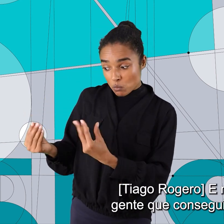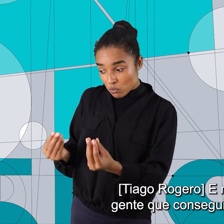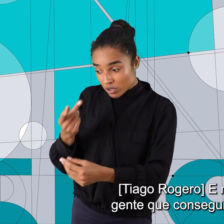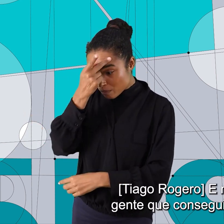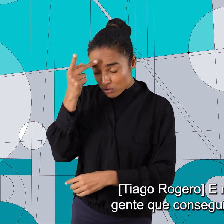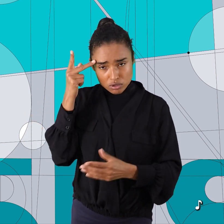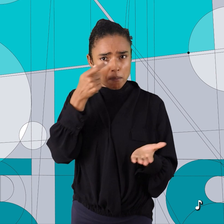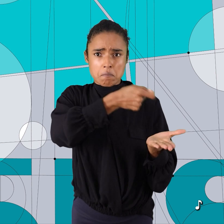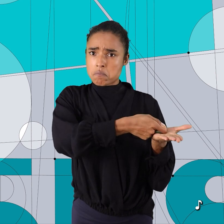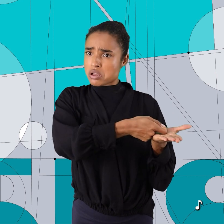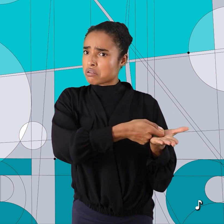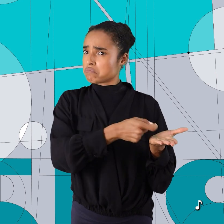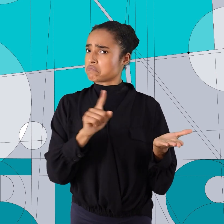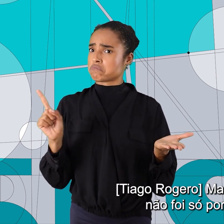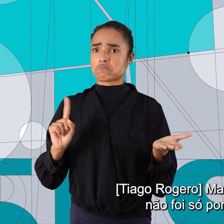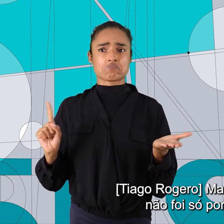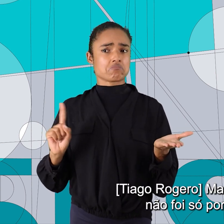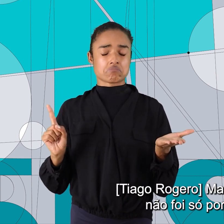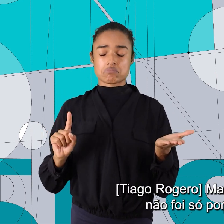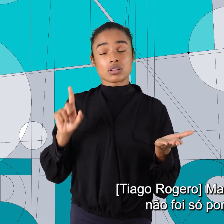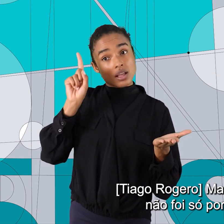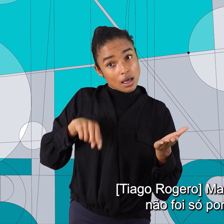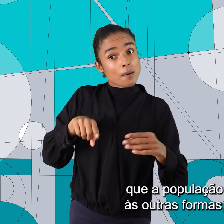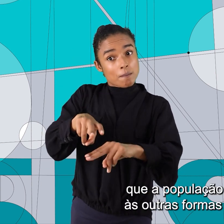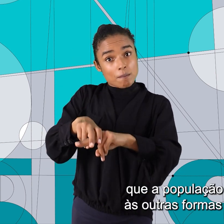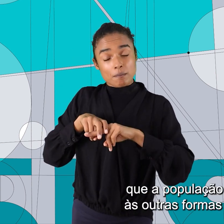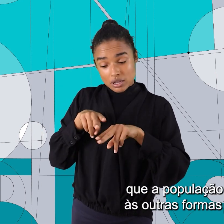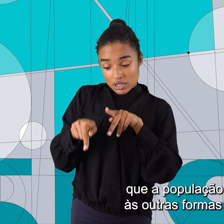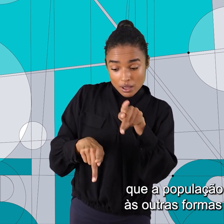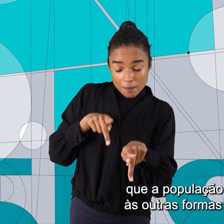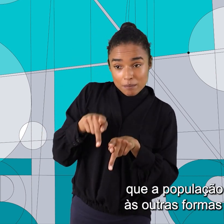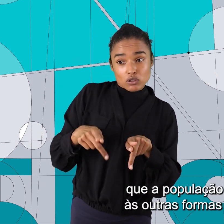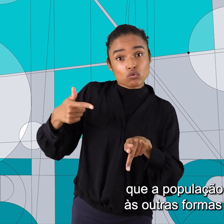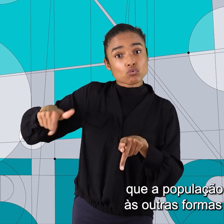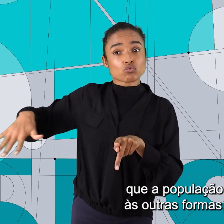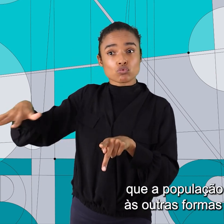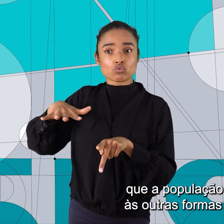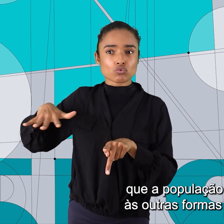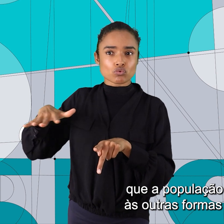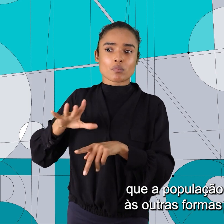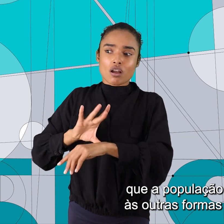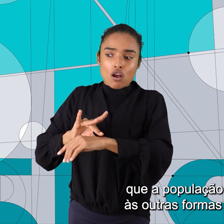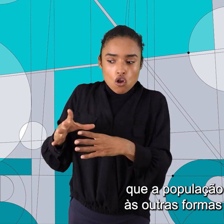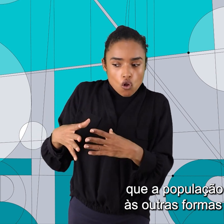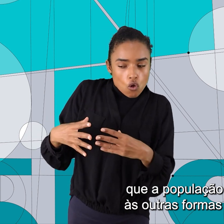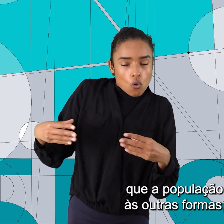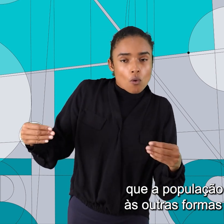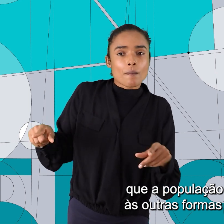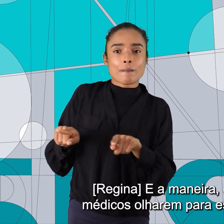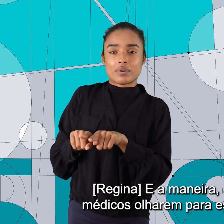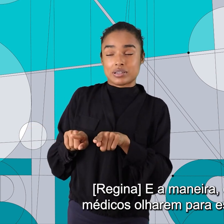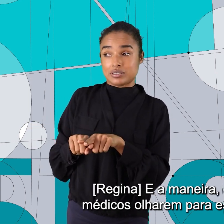conseguisse pagar. Mas também não foi só por isso que a população recorria às outras formas de cura.